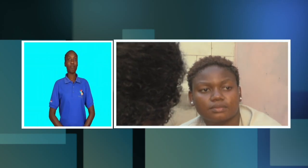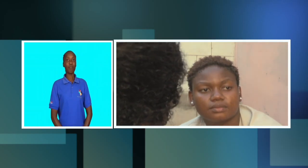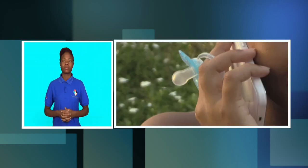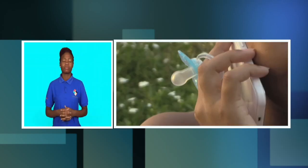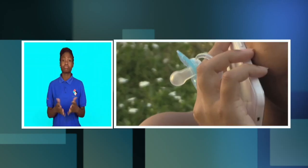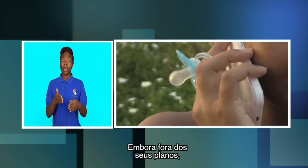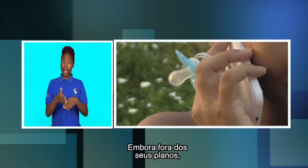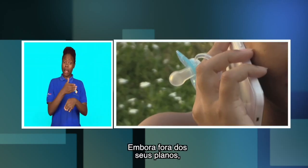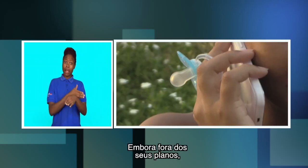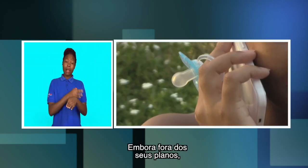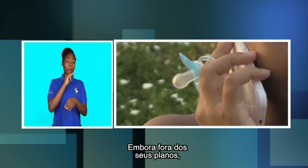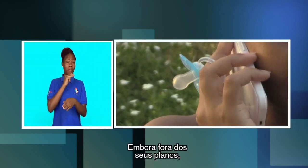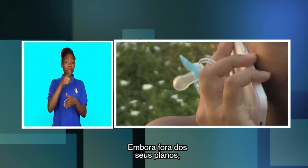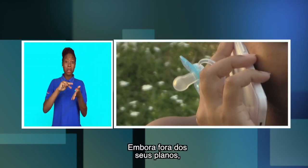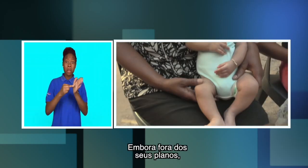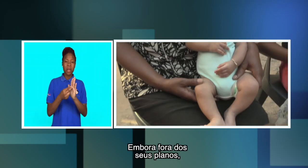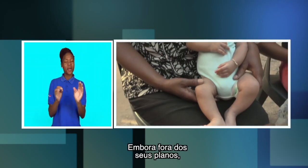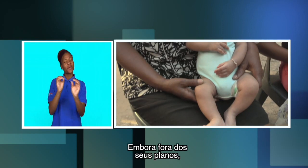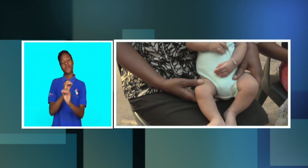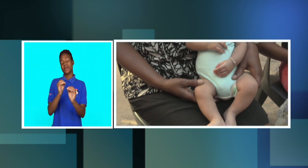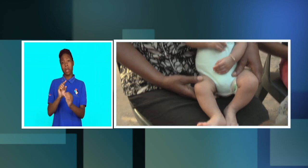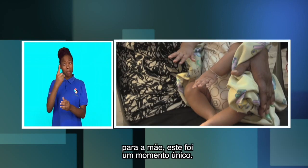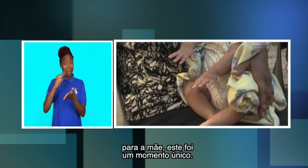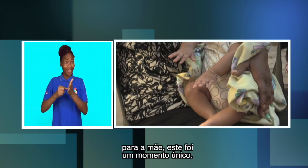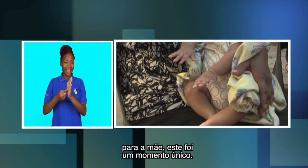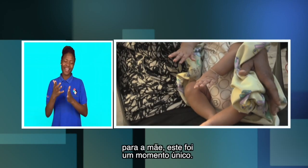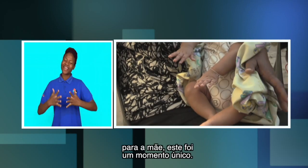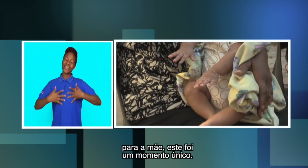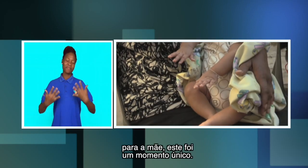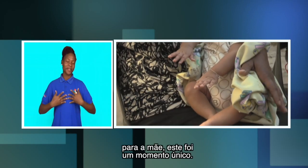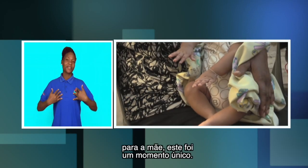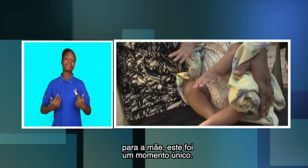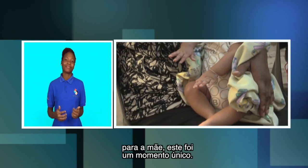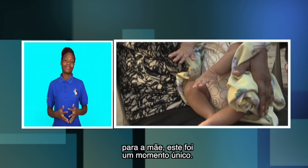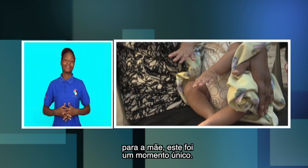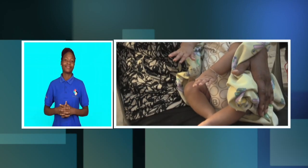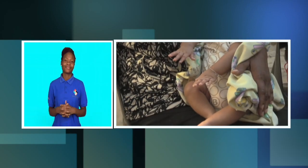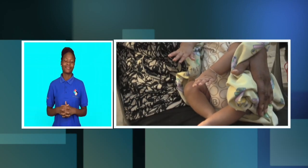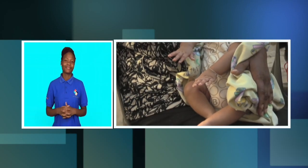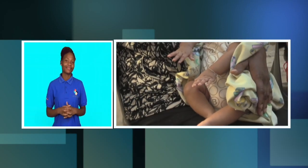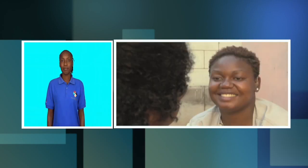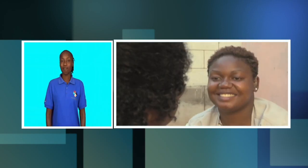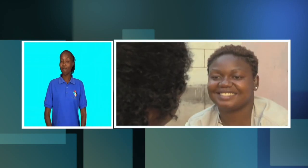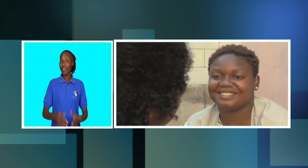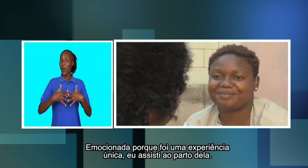sustentar os filhos dela. Embora fora dos seus planos, para a mãe, isto foi um momento único.